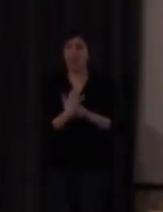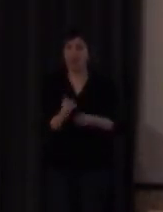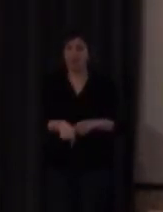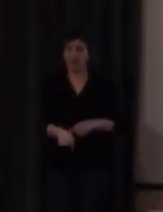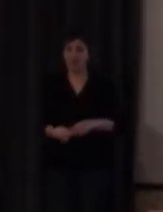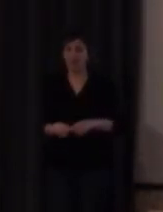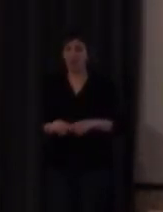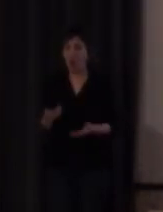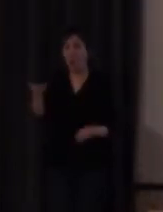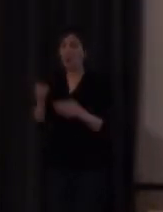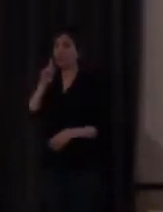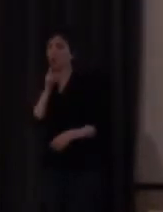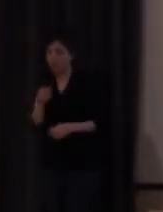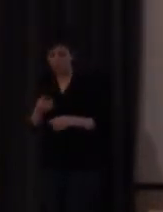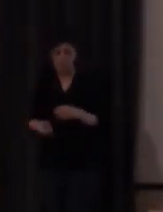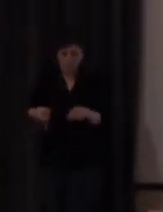propios sordos me explico